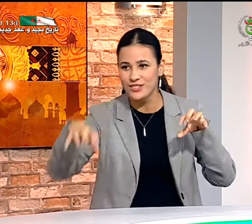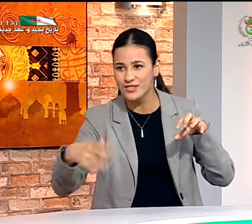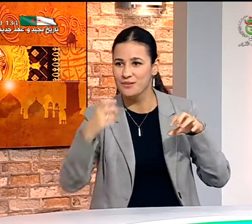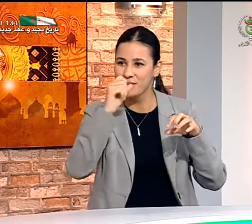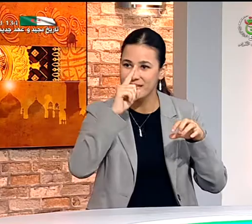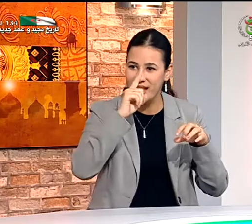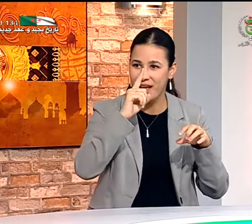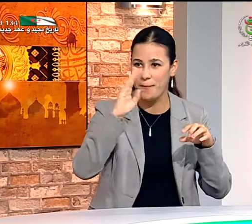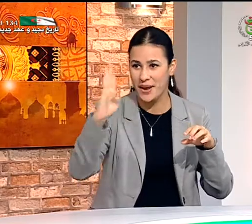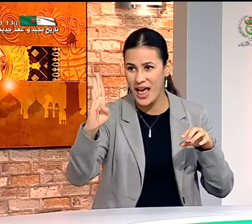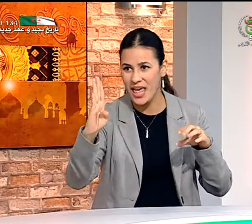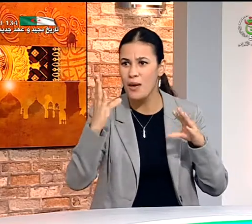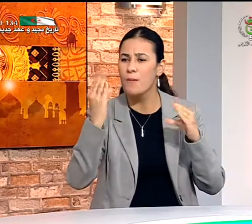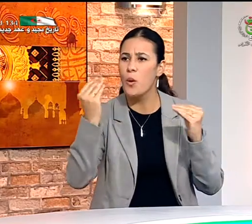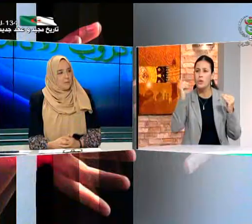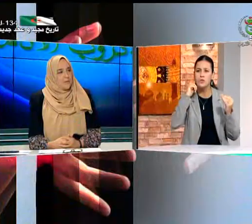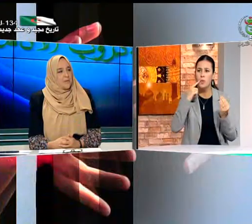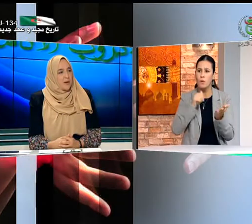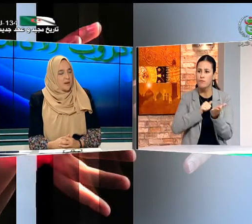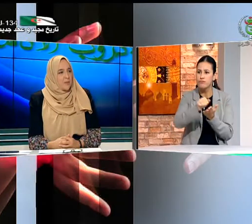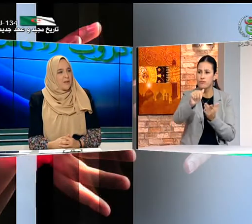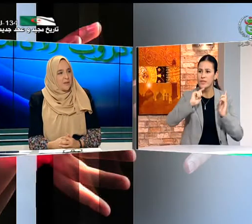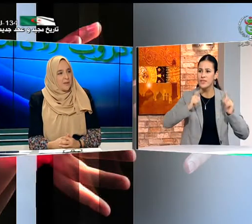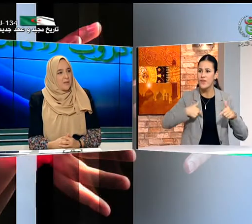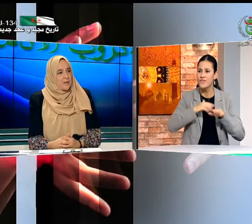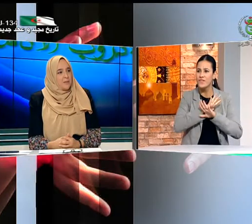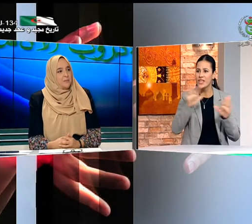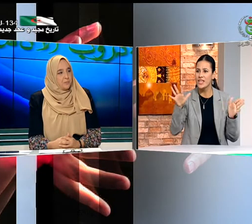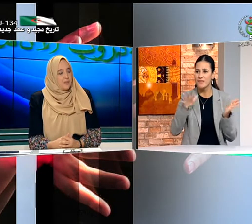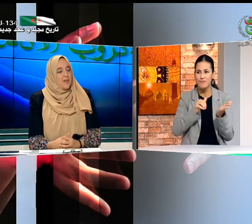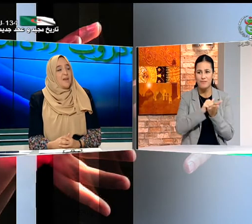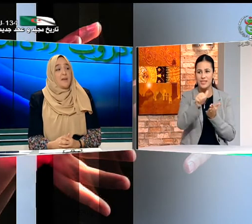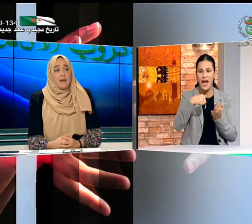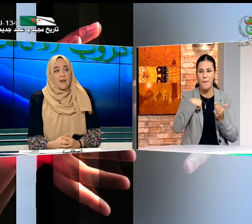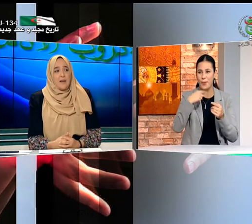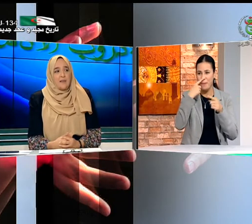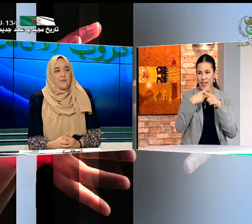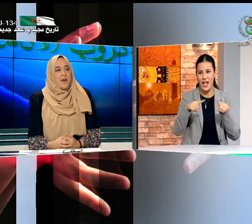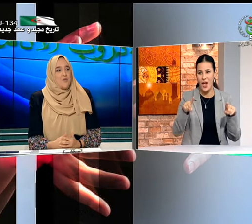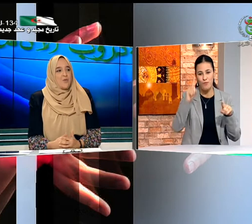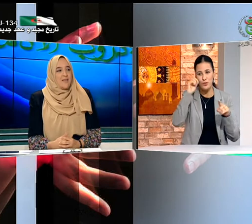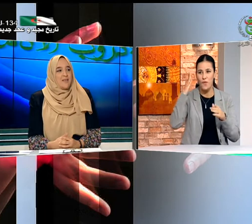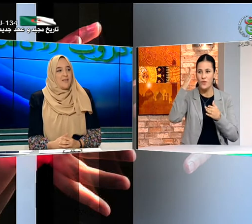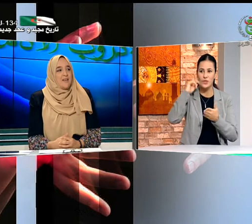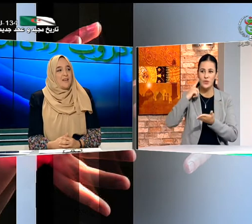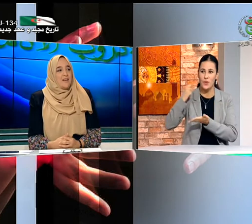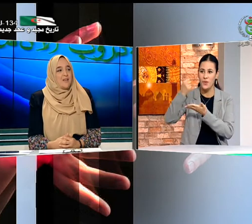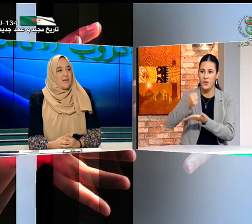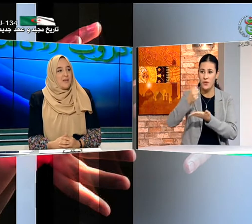هناك مدرسة في براقي مدرسة في تلملي لا أتفهم لماذا